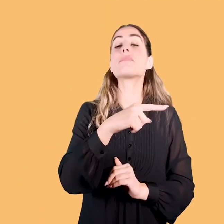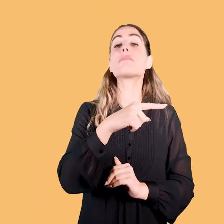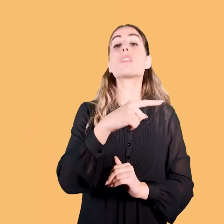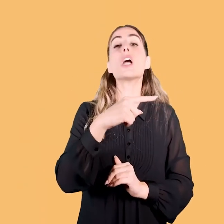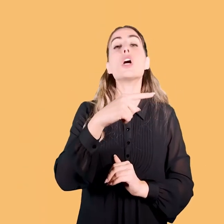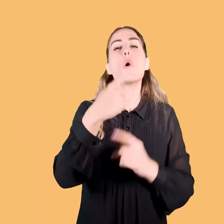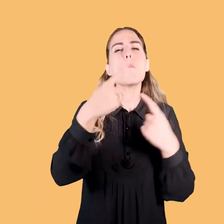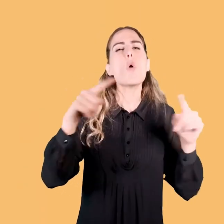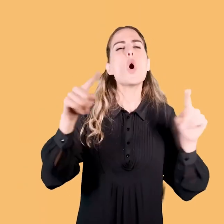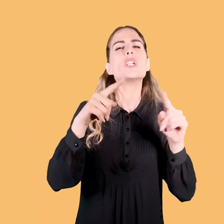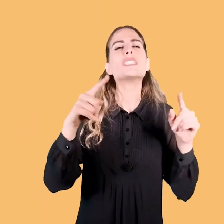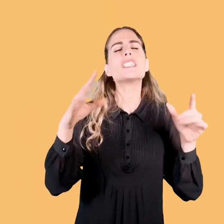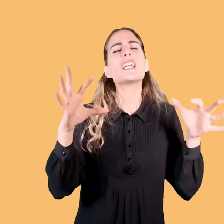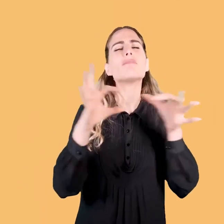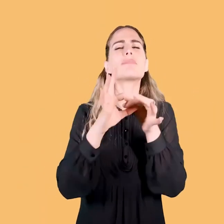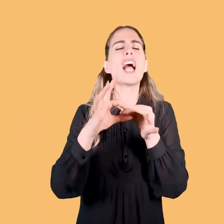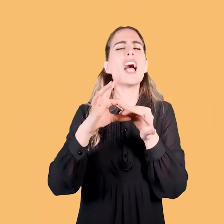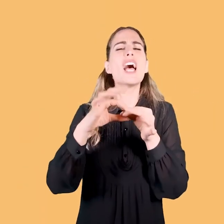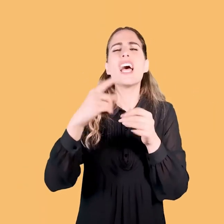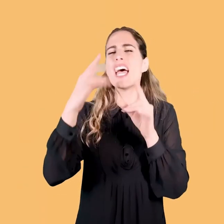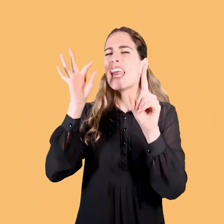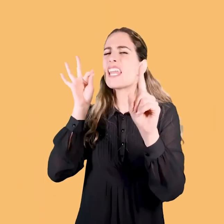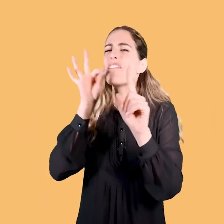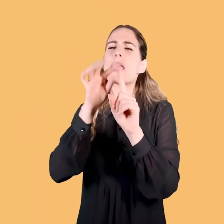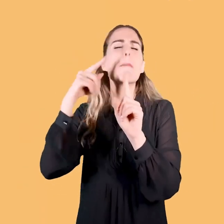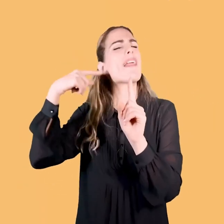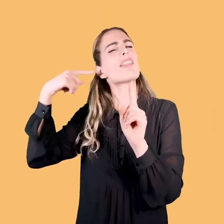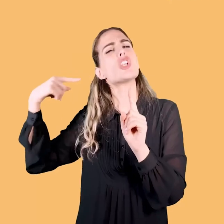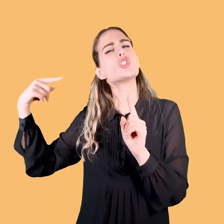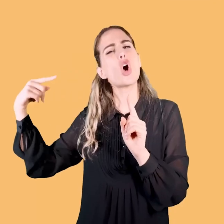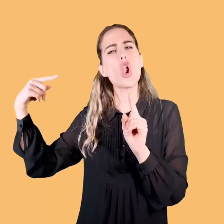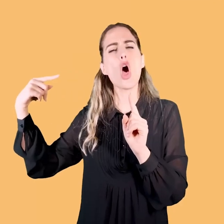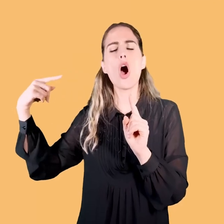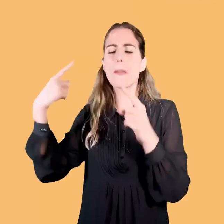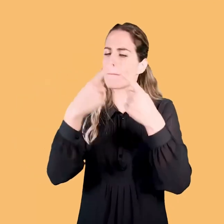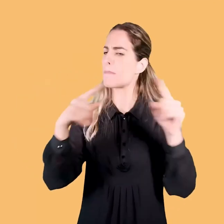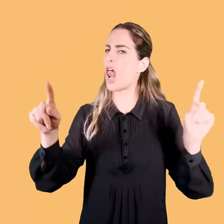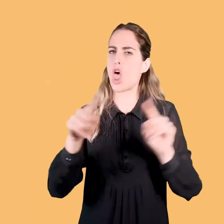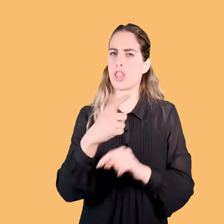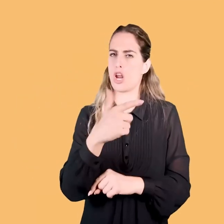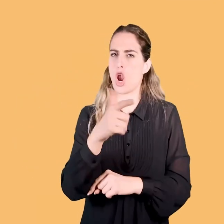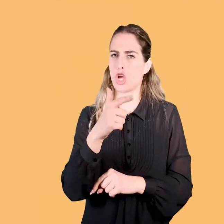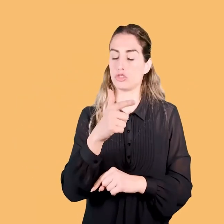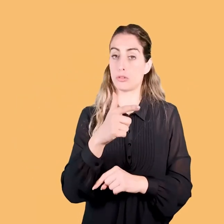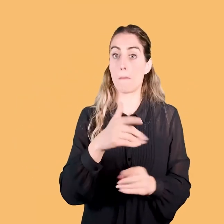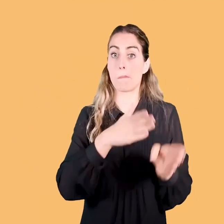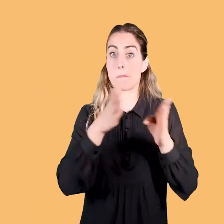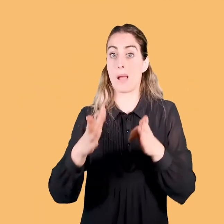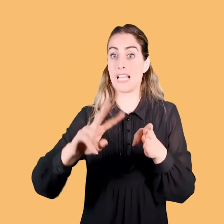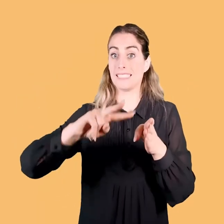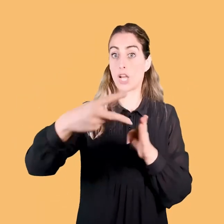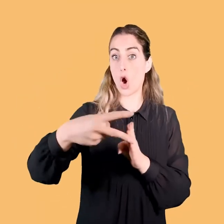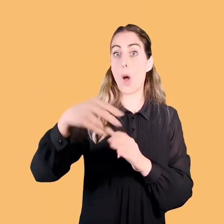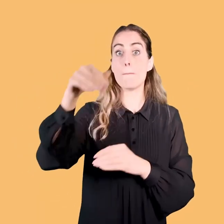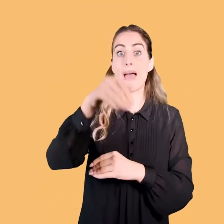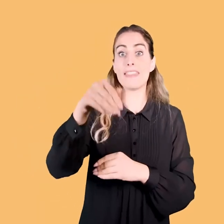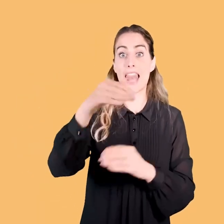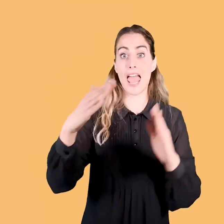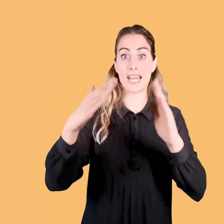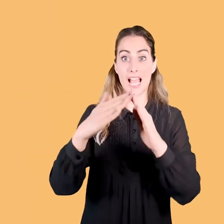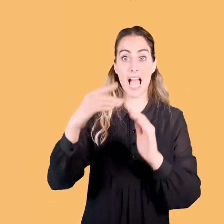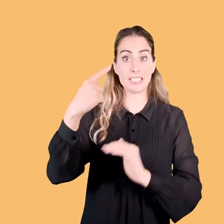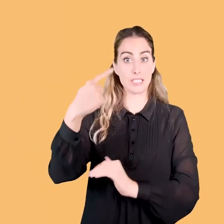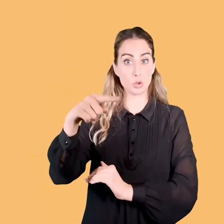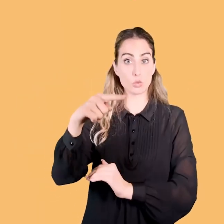riferimenti sonori, più che vere e proprie sonori, vere e proprie melodie. Invece nella casa di Madeleine regna la